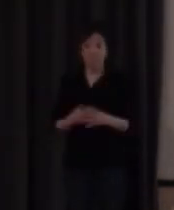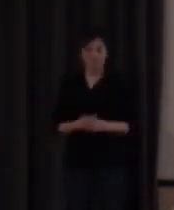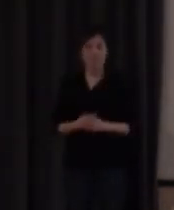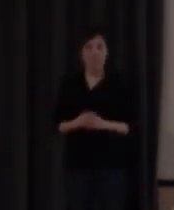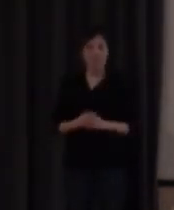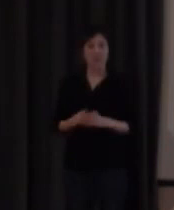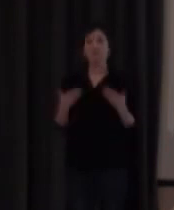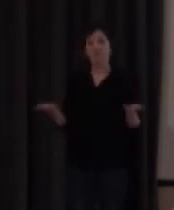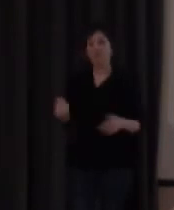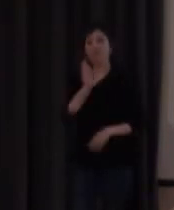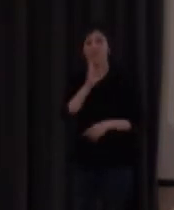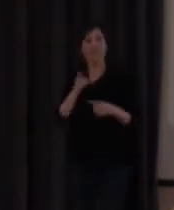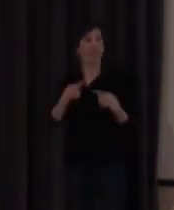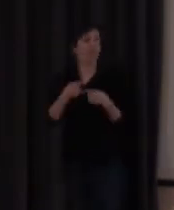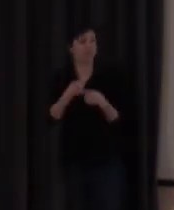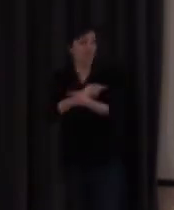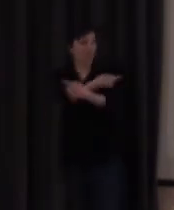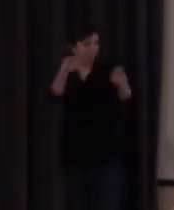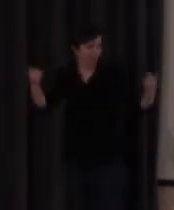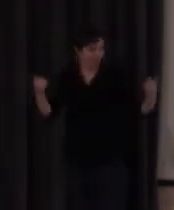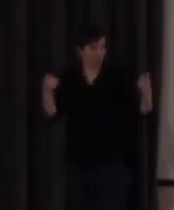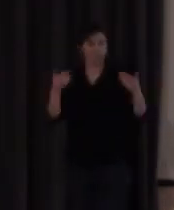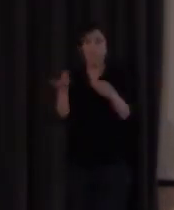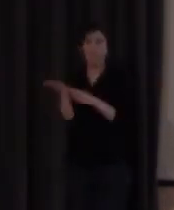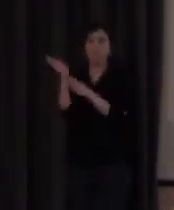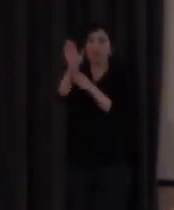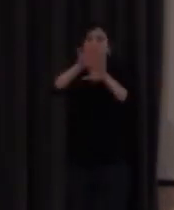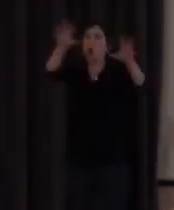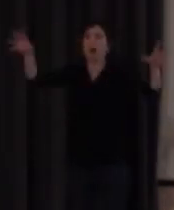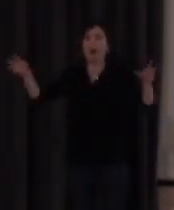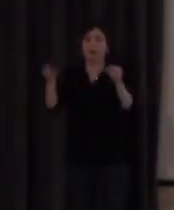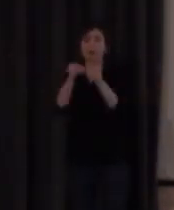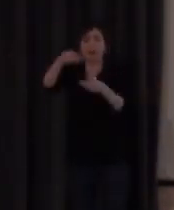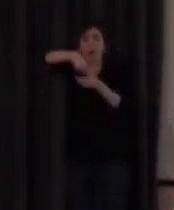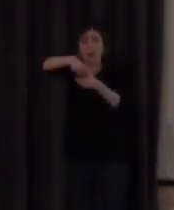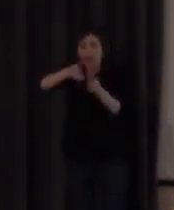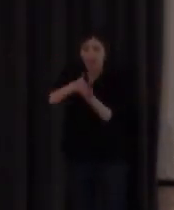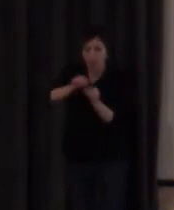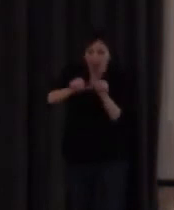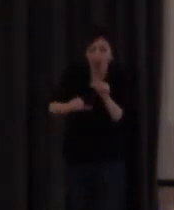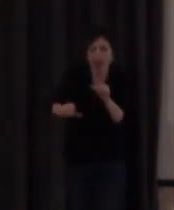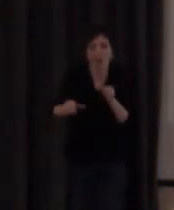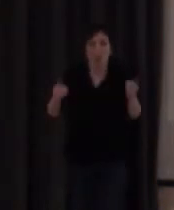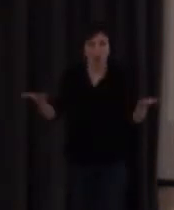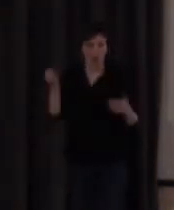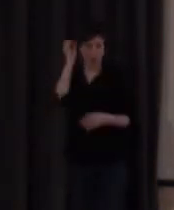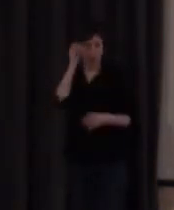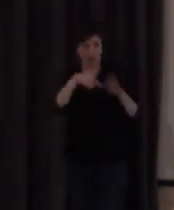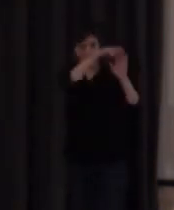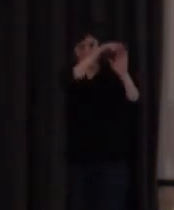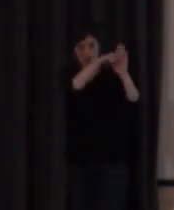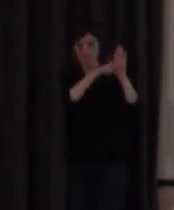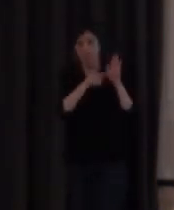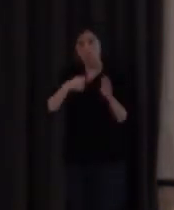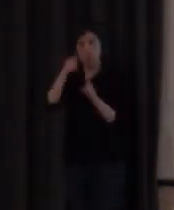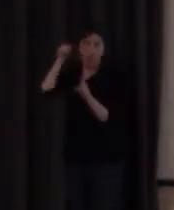Bien, como decía, les presento ahora un resumen del contenido de la charla de hoy. Mi intención es que